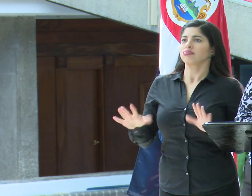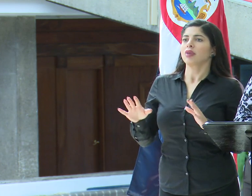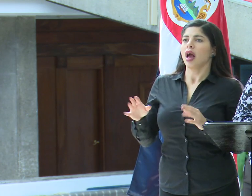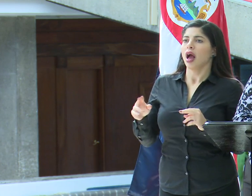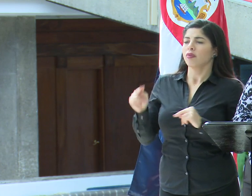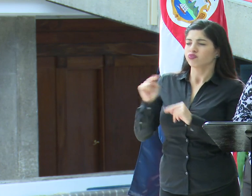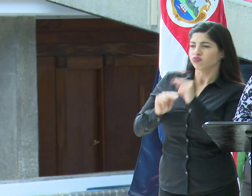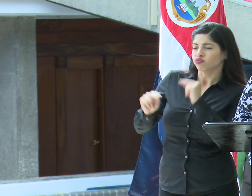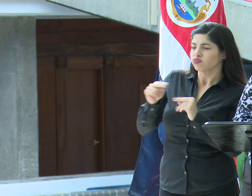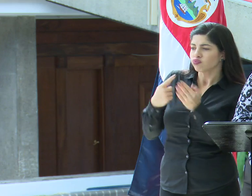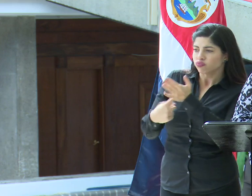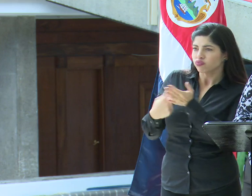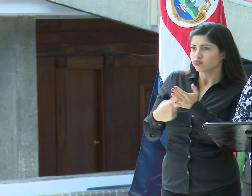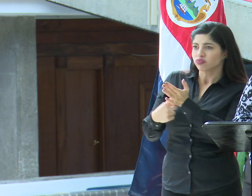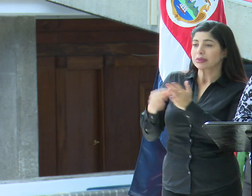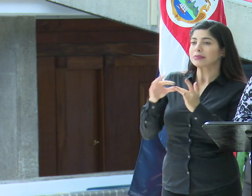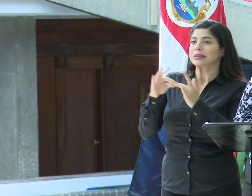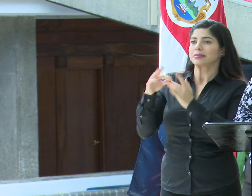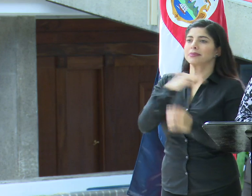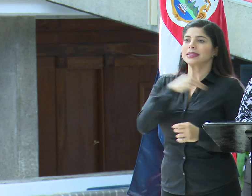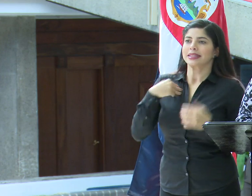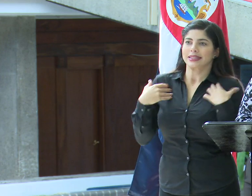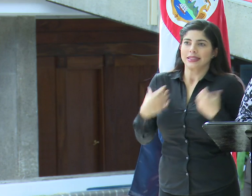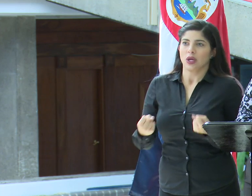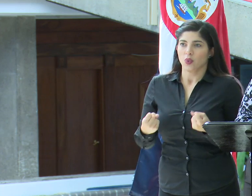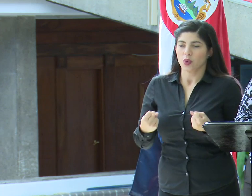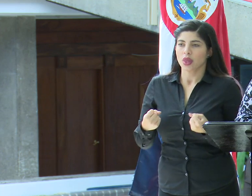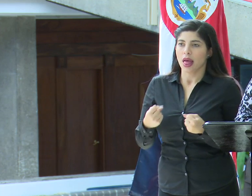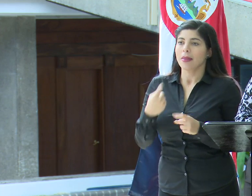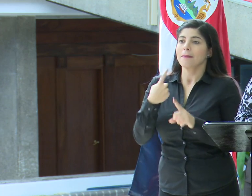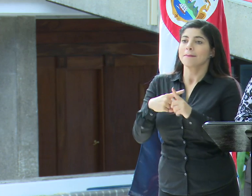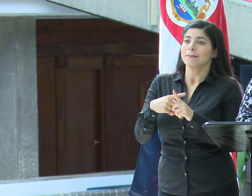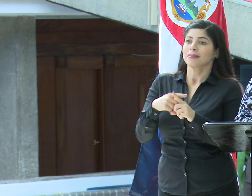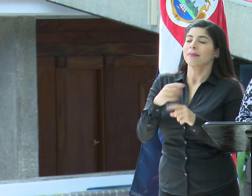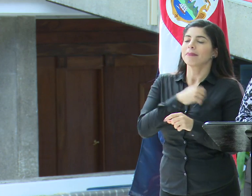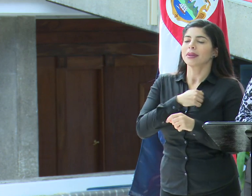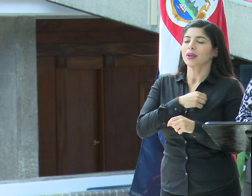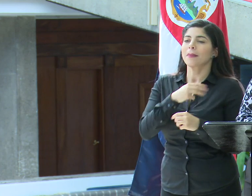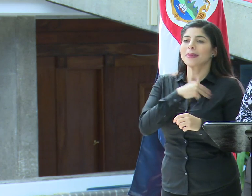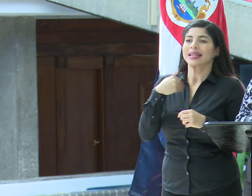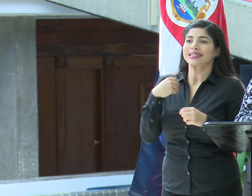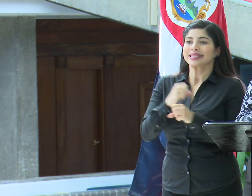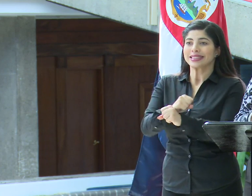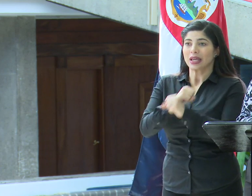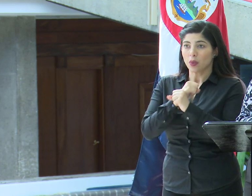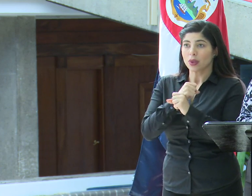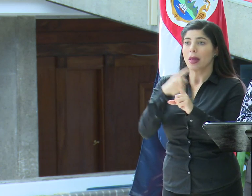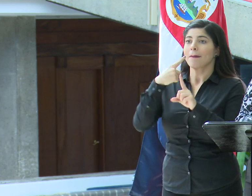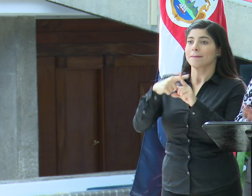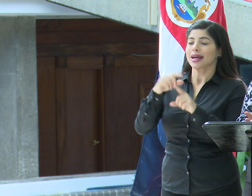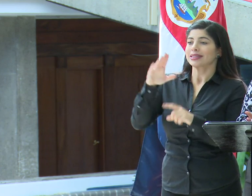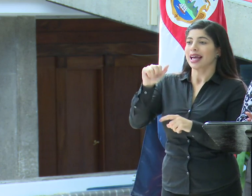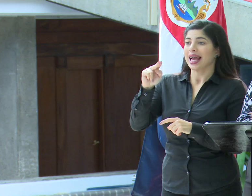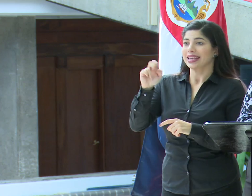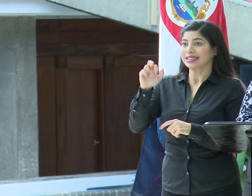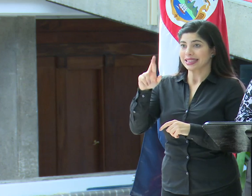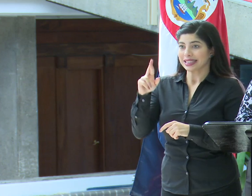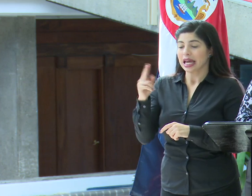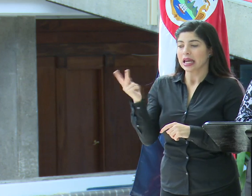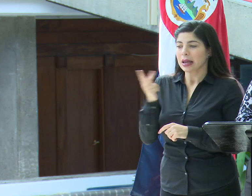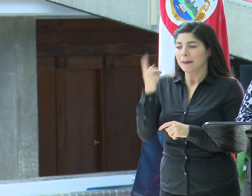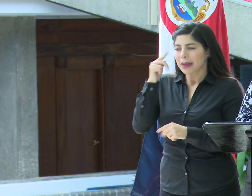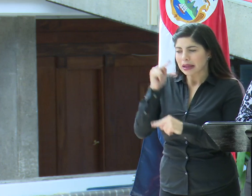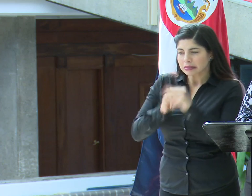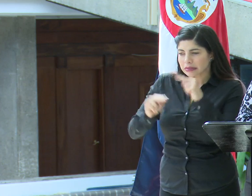conversaciones, especialmente los ministros de Seguridad y ambos cancilleres, para tomar otras decisiones en torno a este flujo